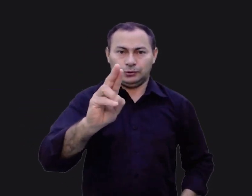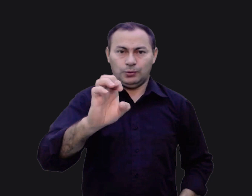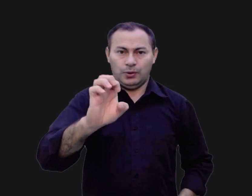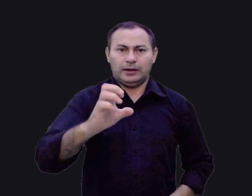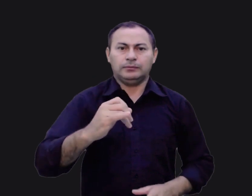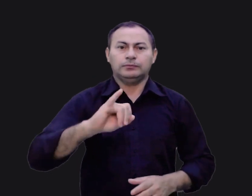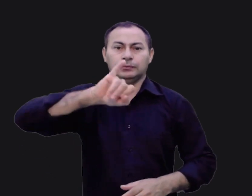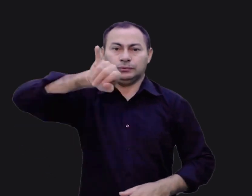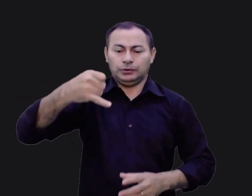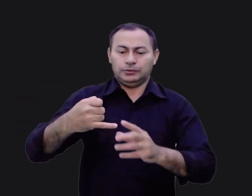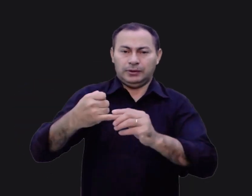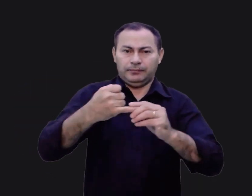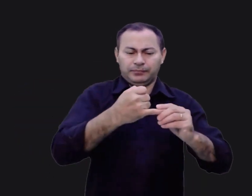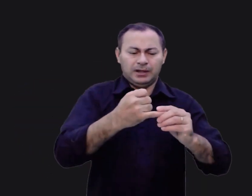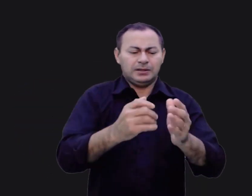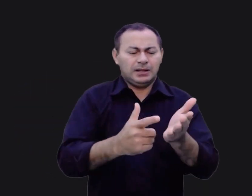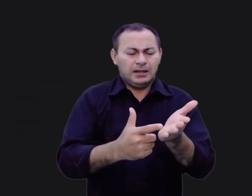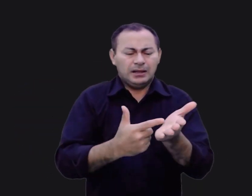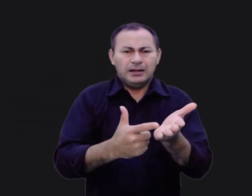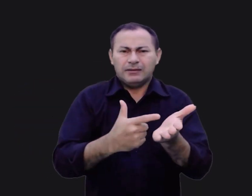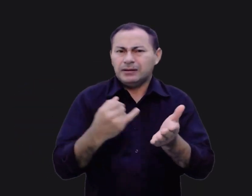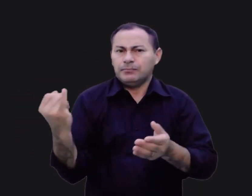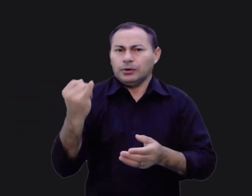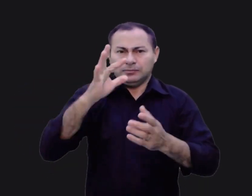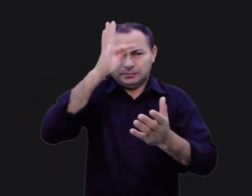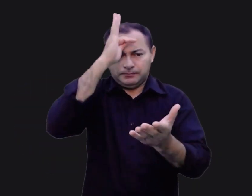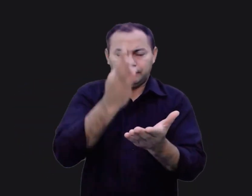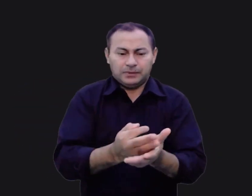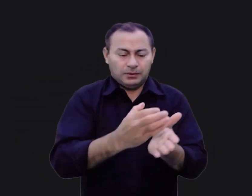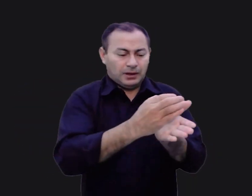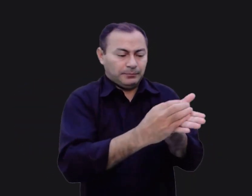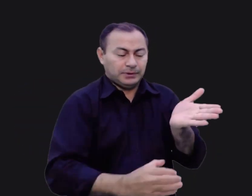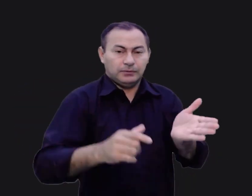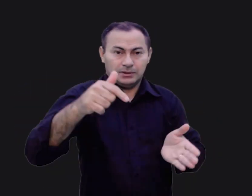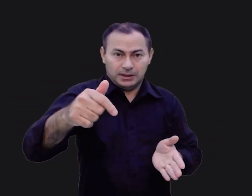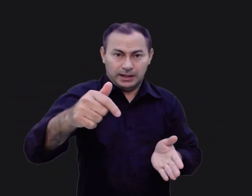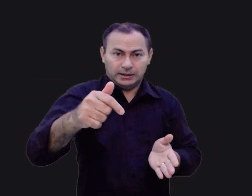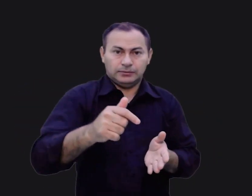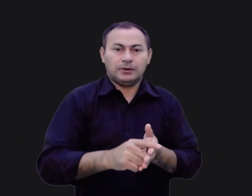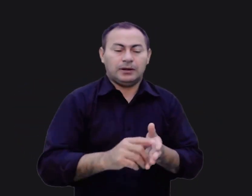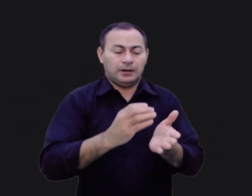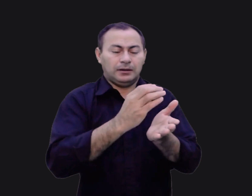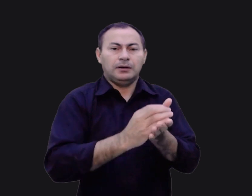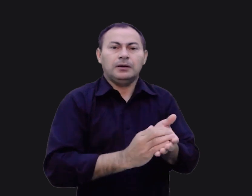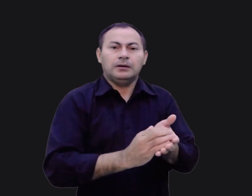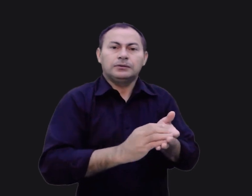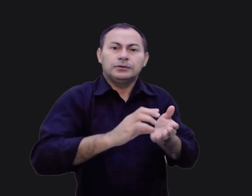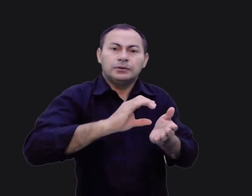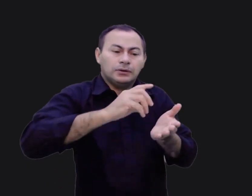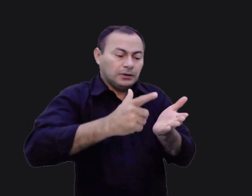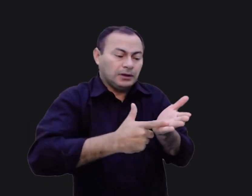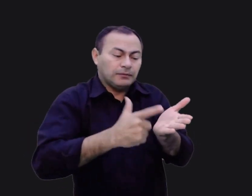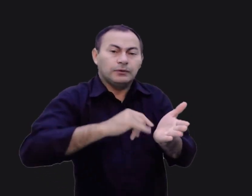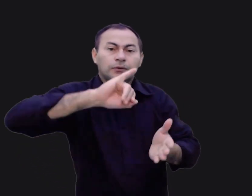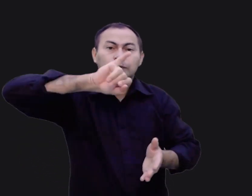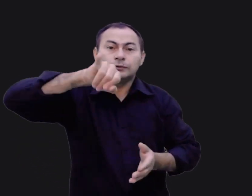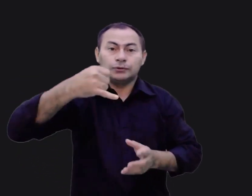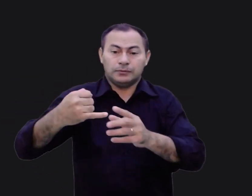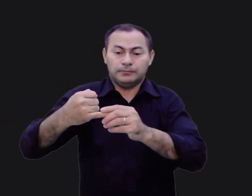uma ilustração muito importante da fé. No capítulo 7 do livro de Josué, lemos a história que podemos chamar de